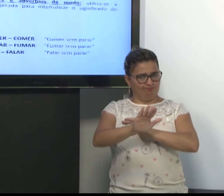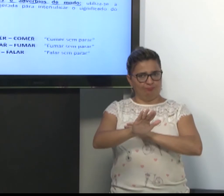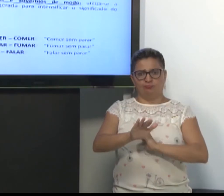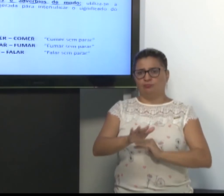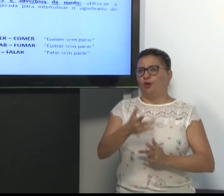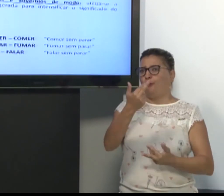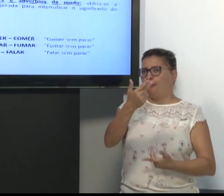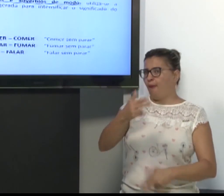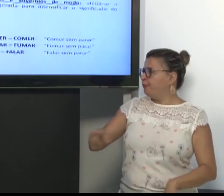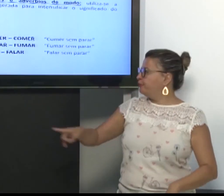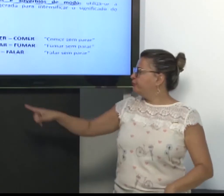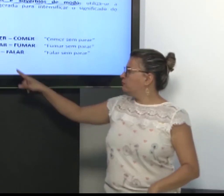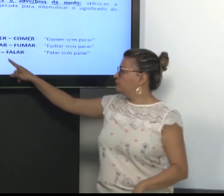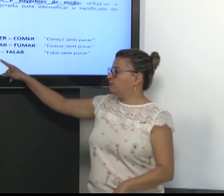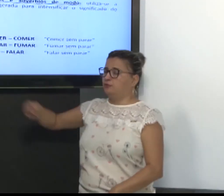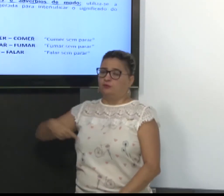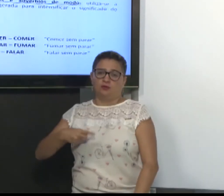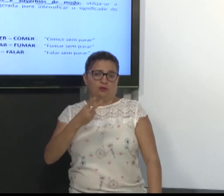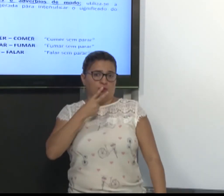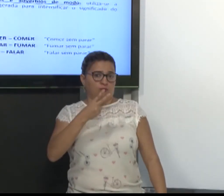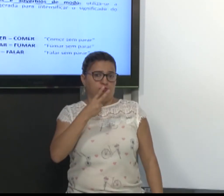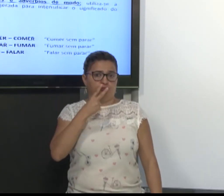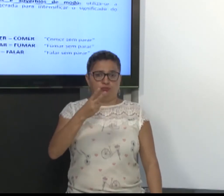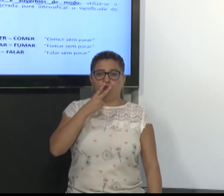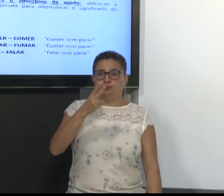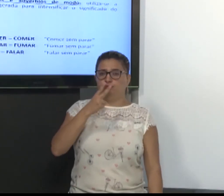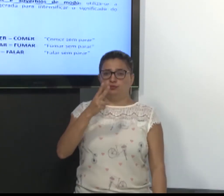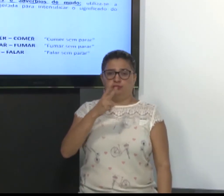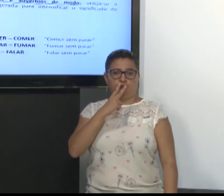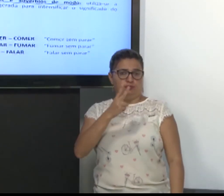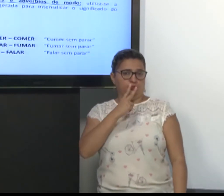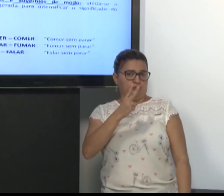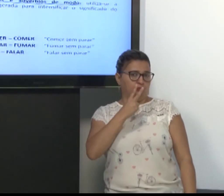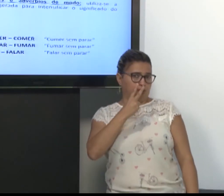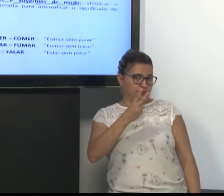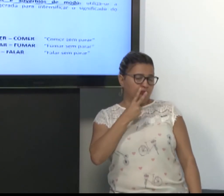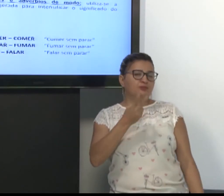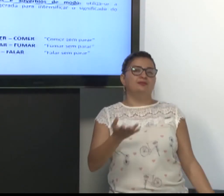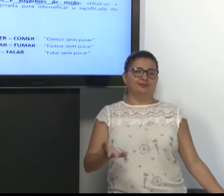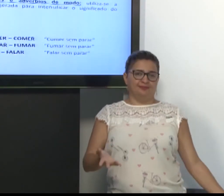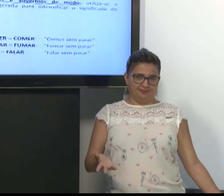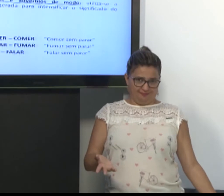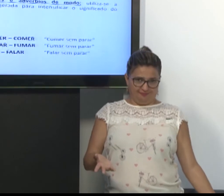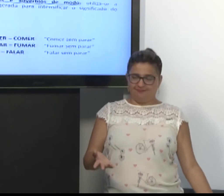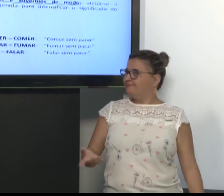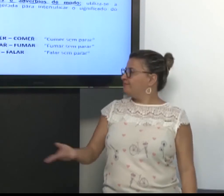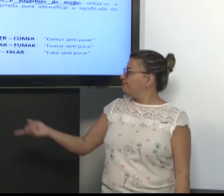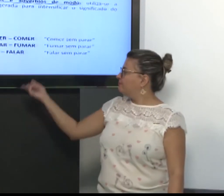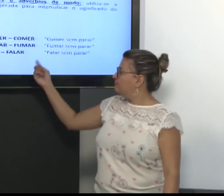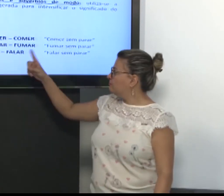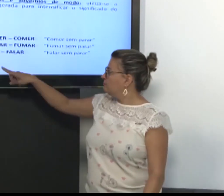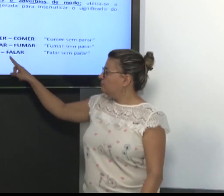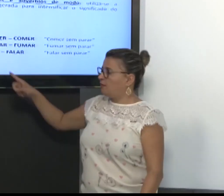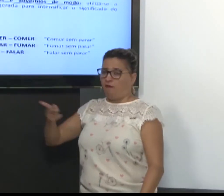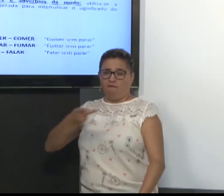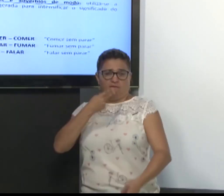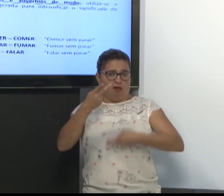sinalizado. Utiliza-se só o sinal repetido às vezes. Fumar, fumar, fumar. Falar, falar, falar.